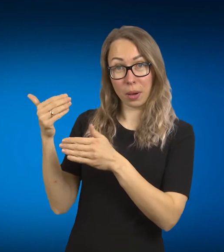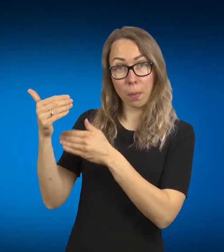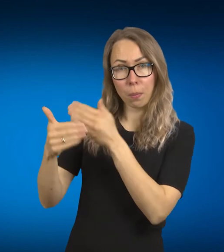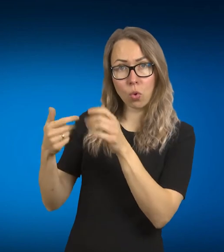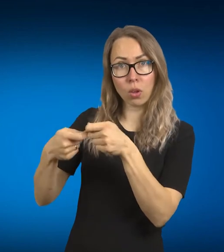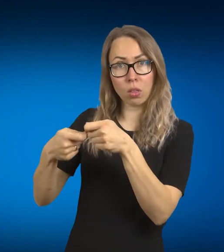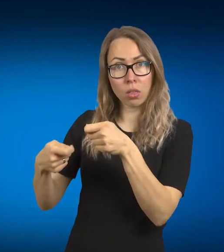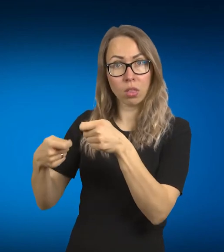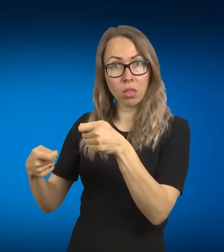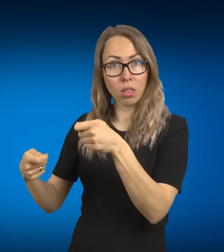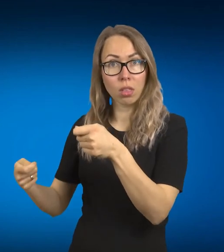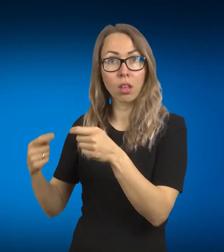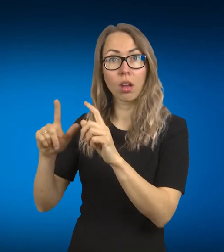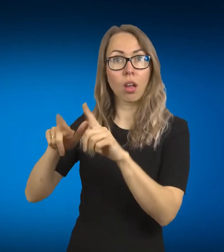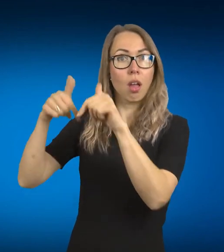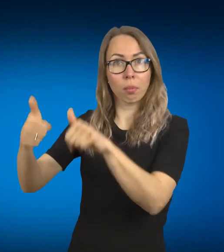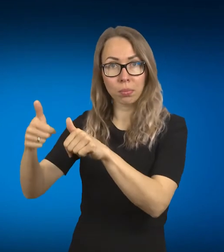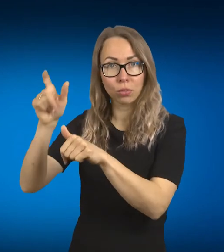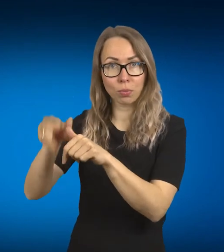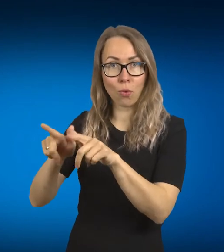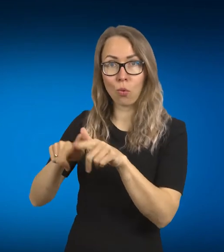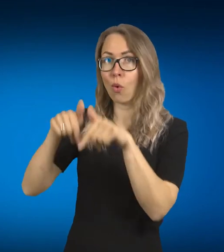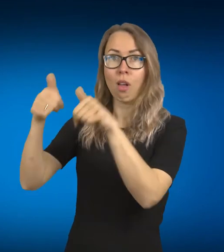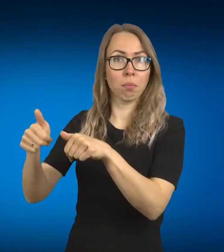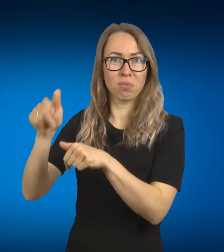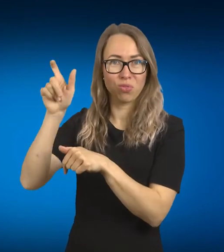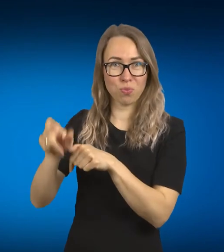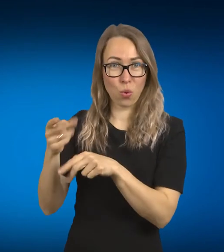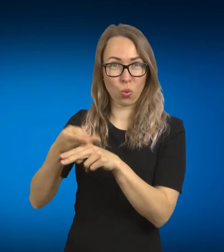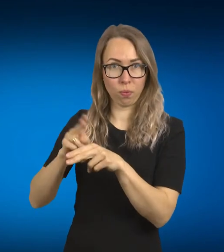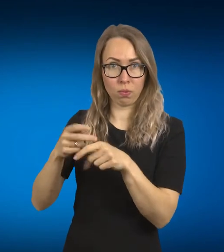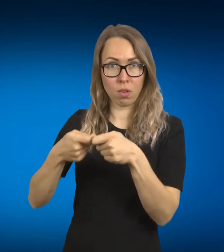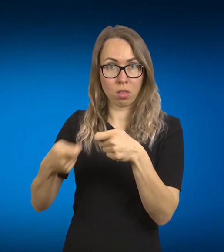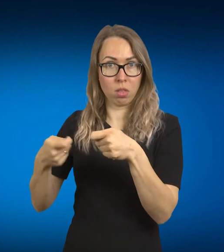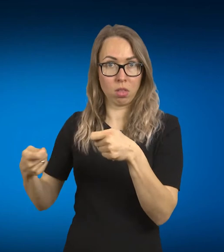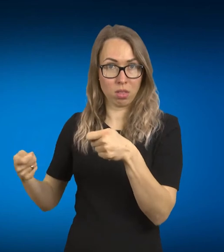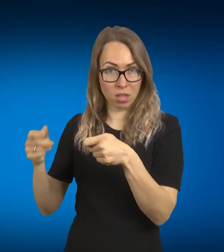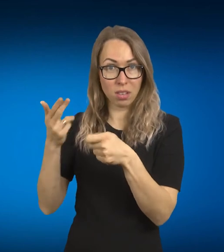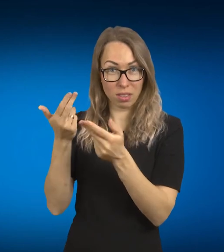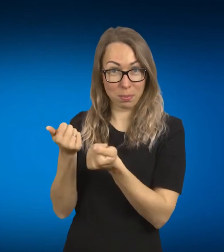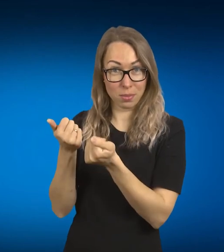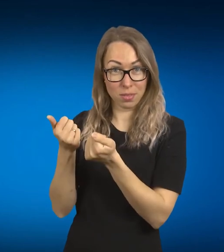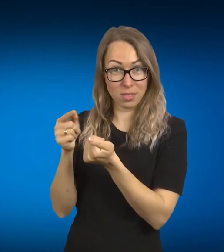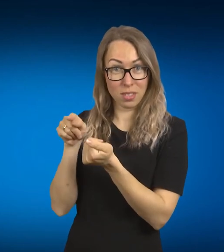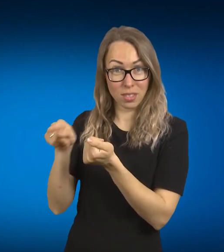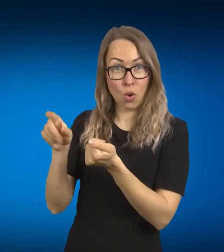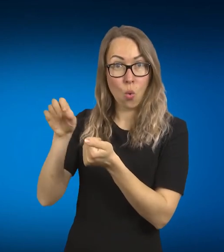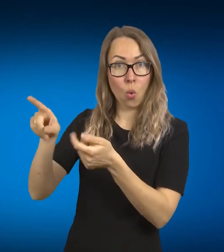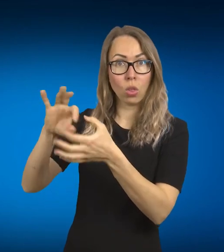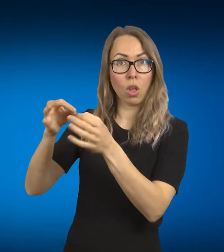kitam žmogu, kai tas žmogus išeina dekretinio atostagoje, ar ne? Ar ten tu gimdymo